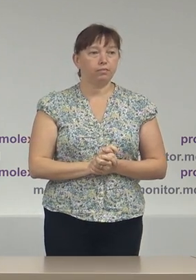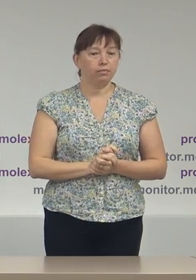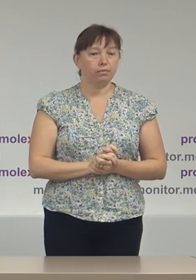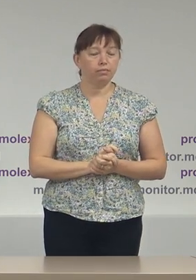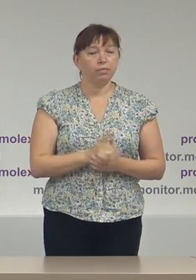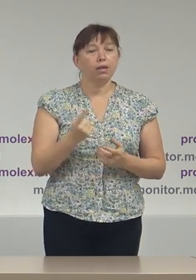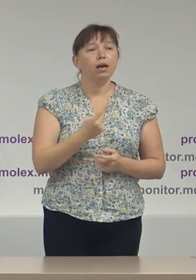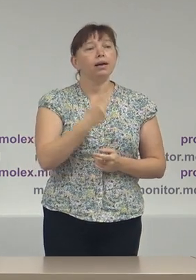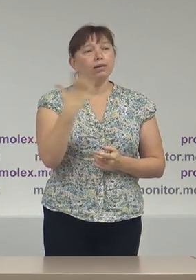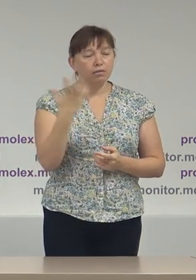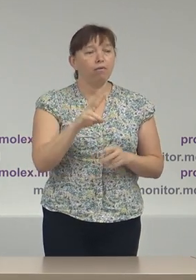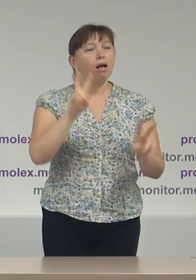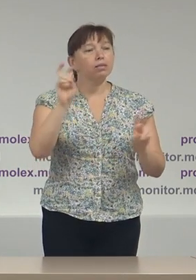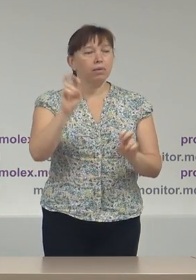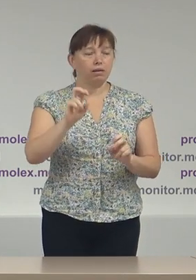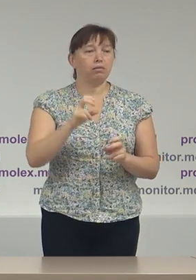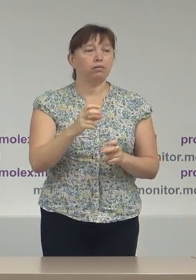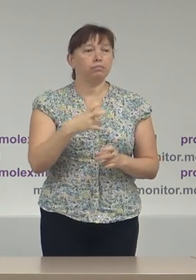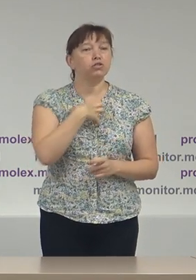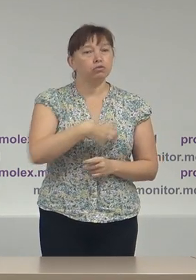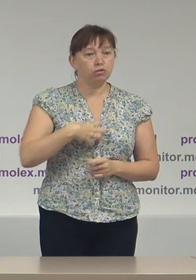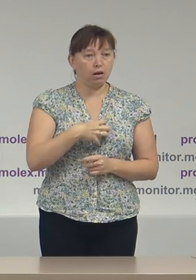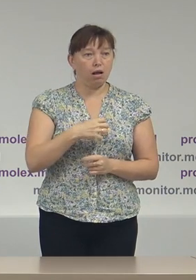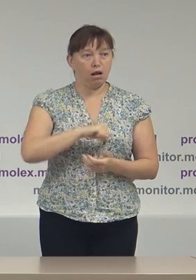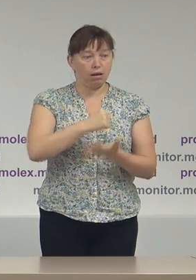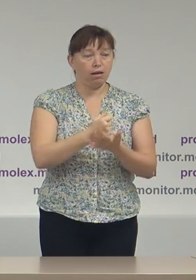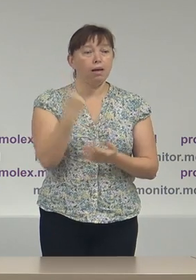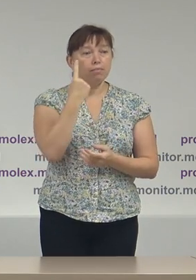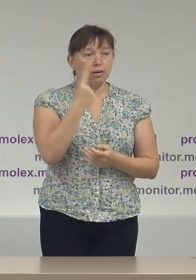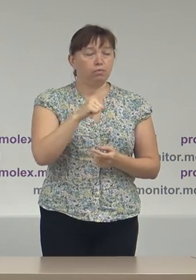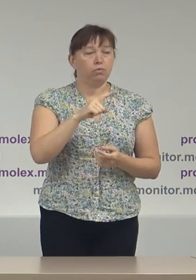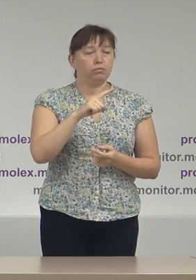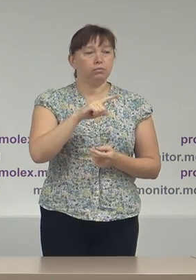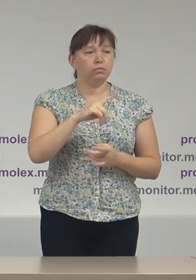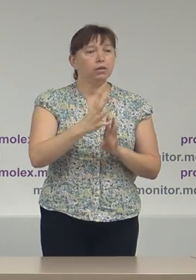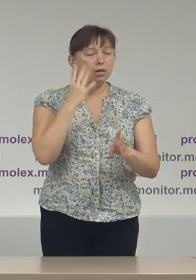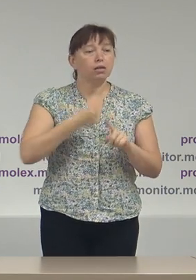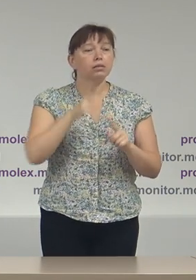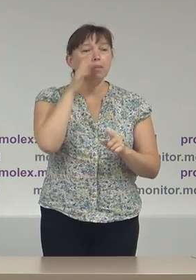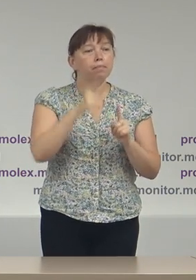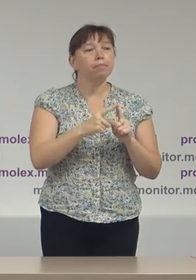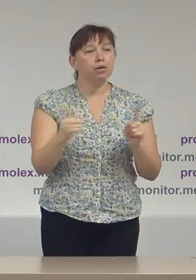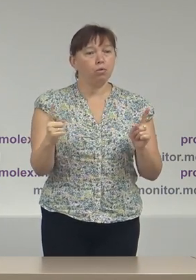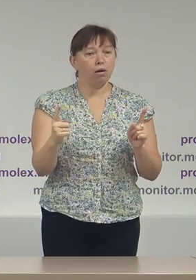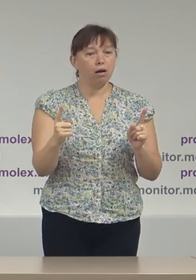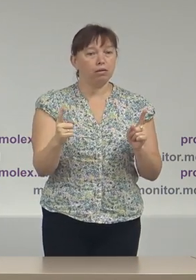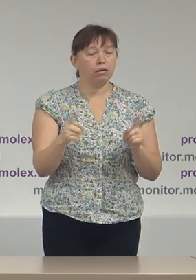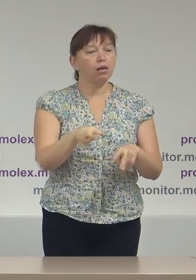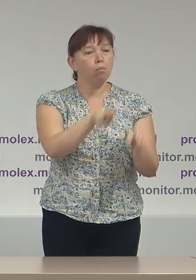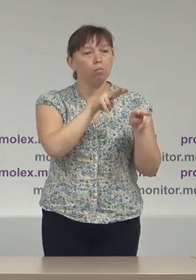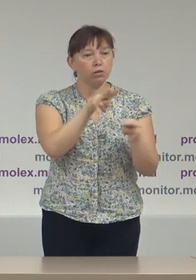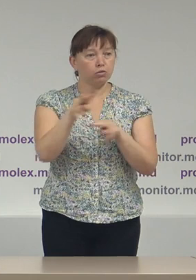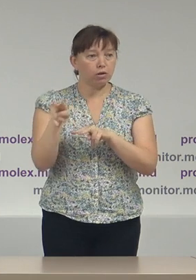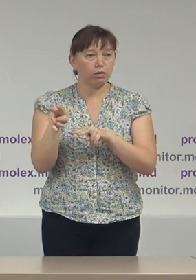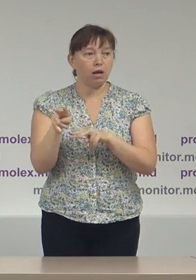Câteva aspecte generale. În primul rând, legat de perioada de monitorizare